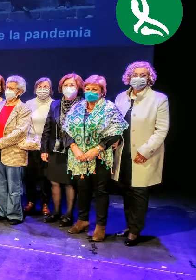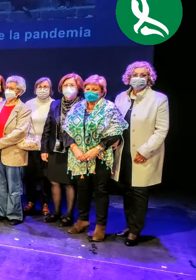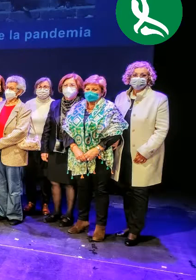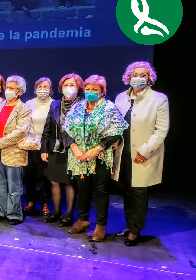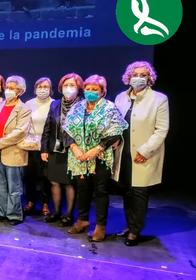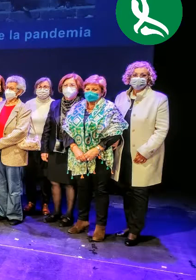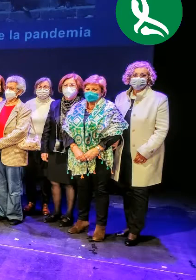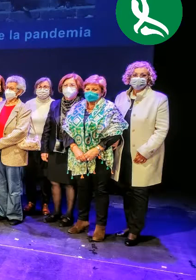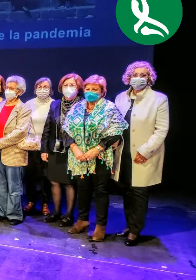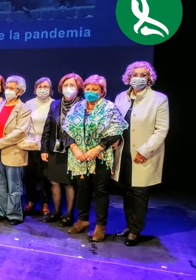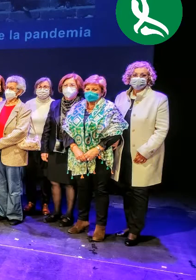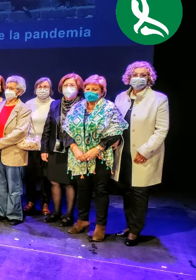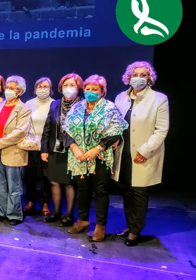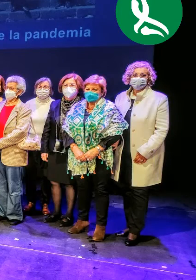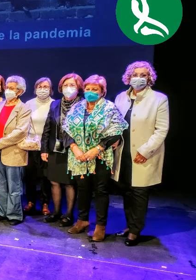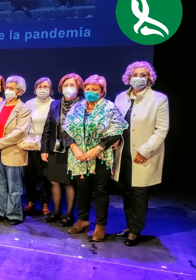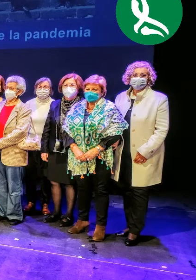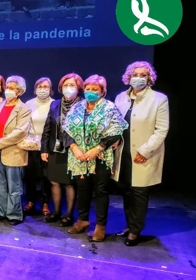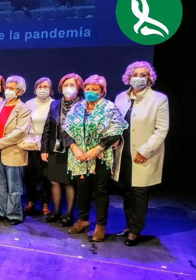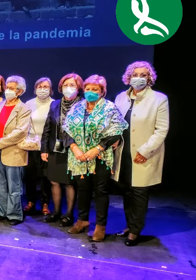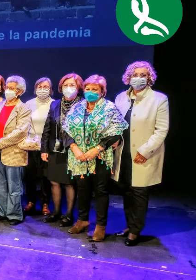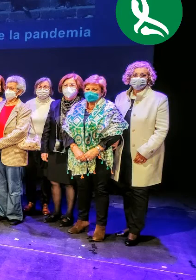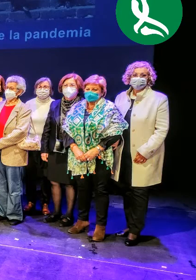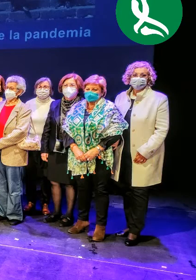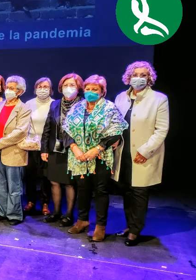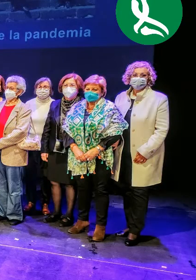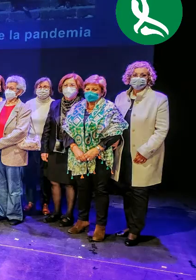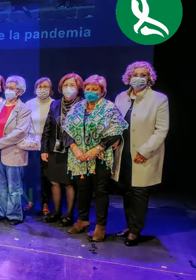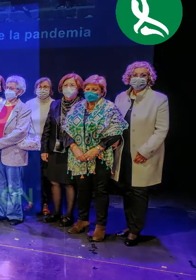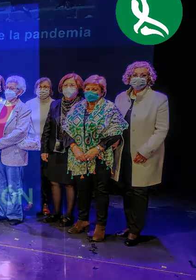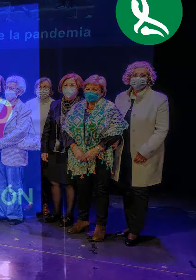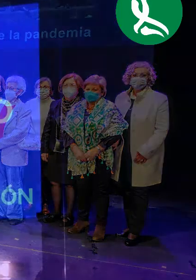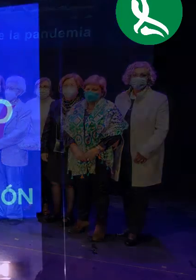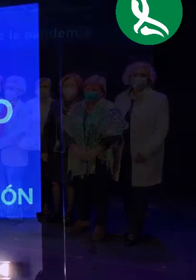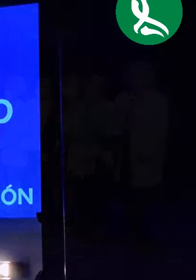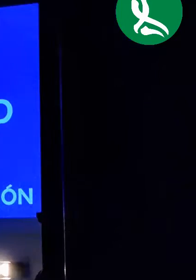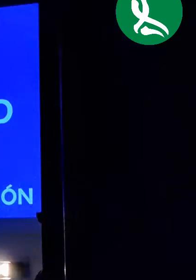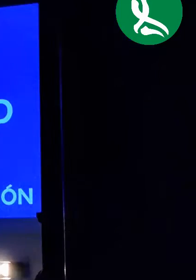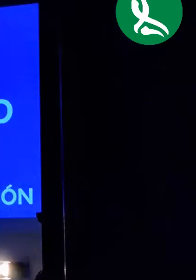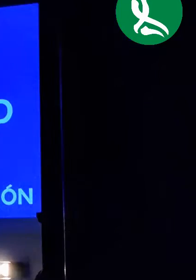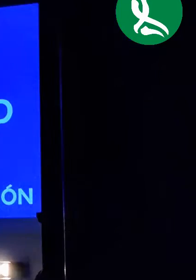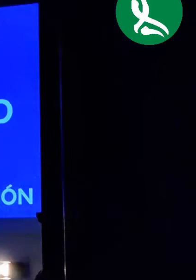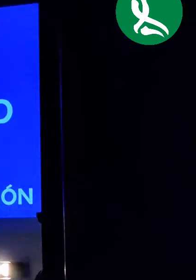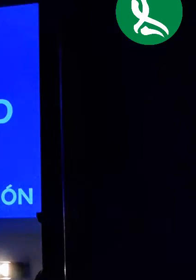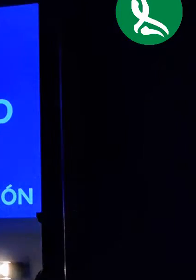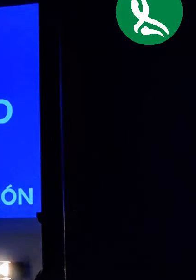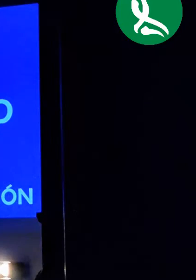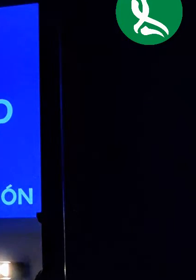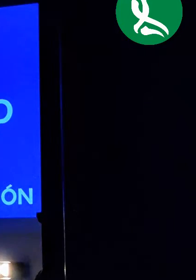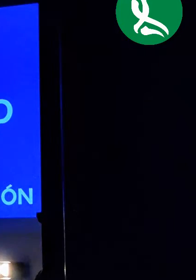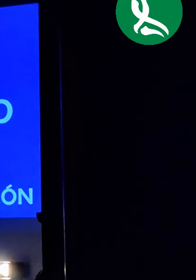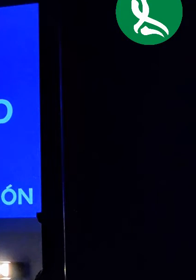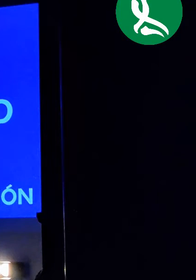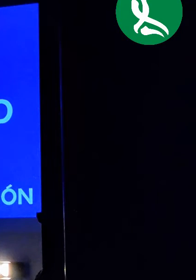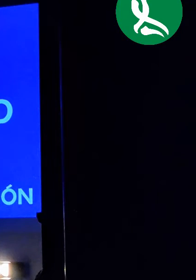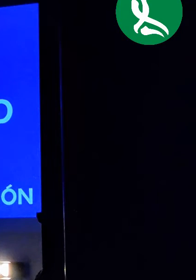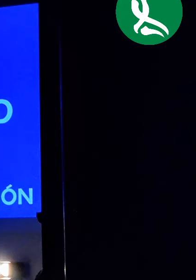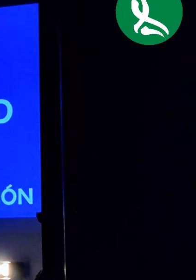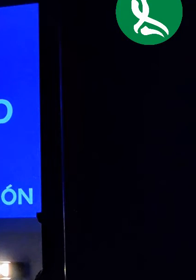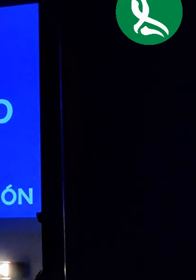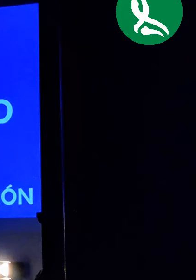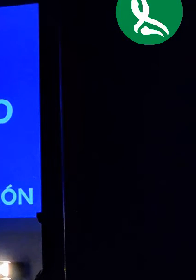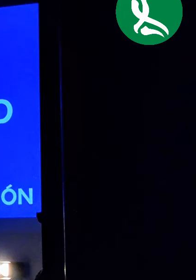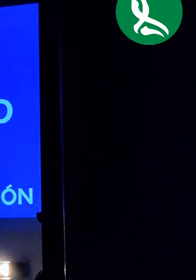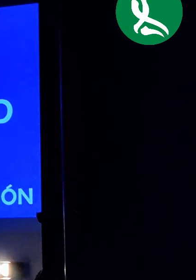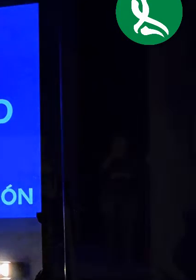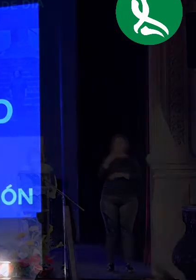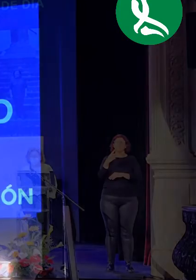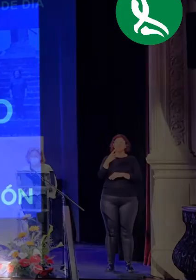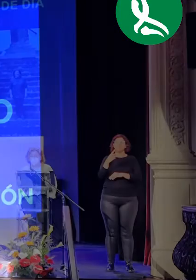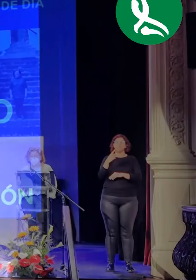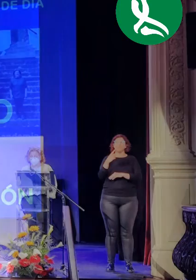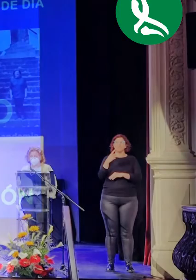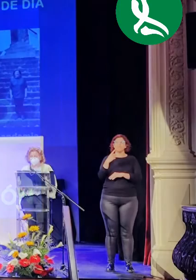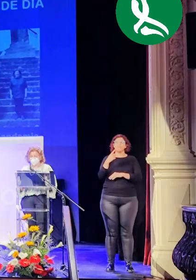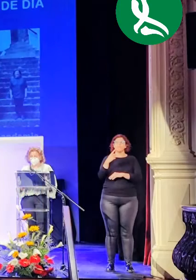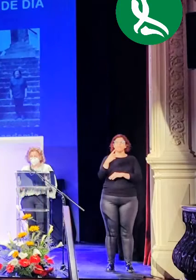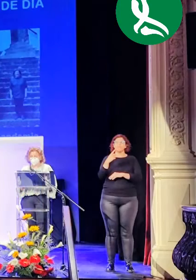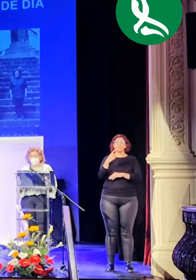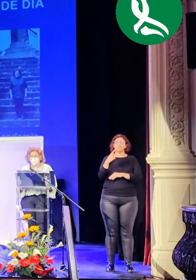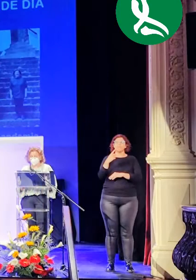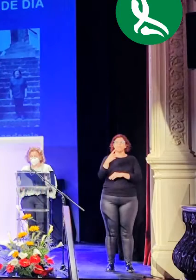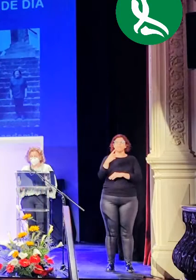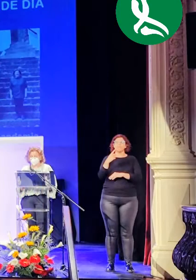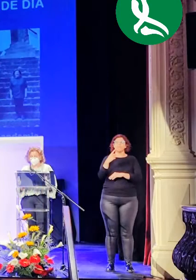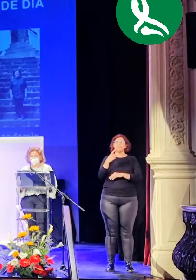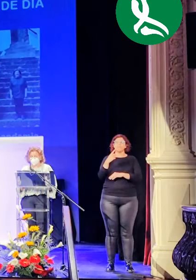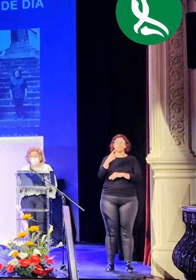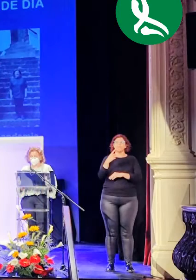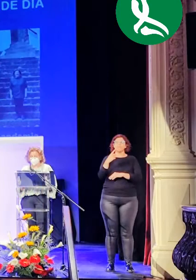protagonistas hoy de este acto, ¿qué más les podríamos decir? Deseamos de corazón que este reconocimiento sirva para agradecer en nombre de la Sociedad de Santa Cruz